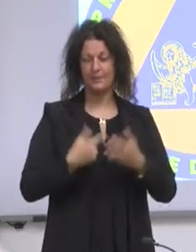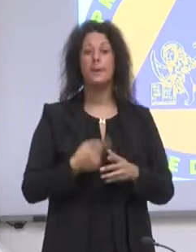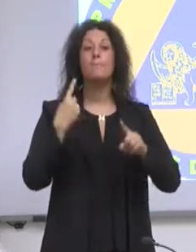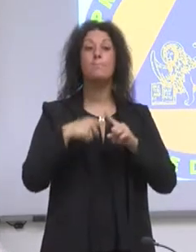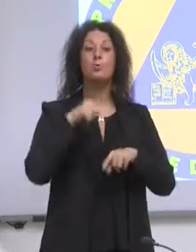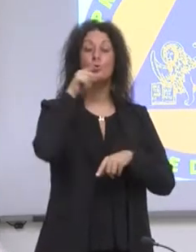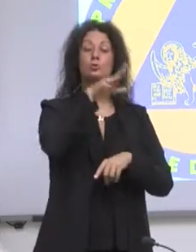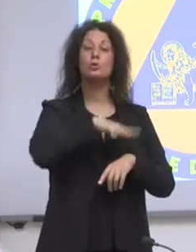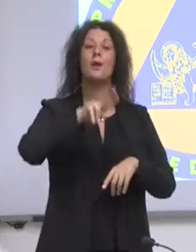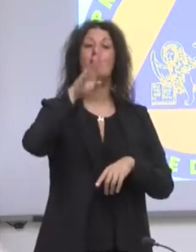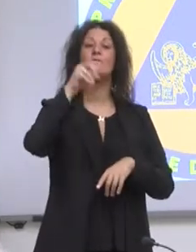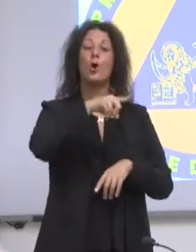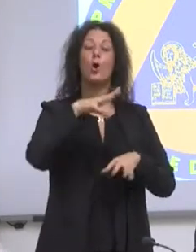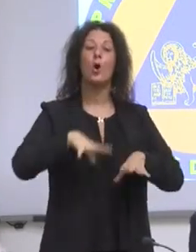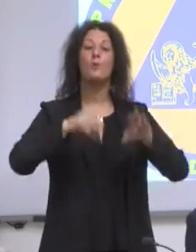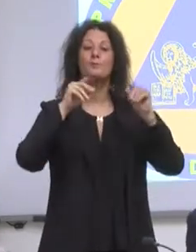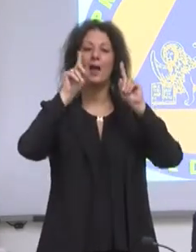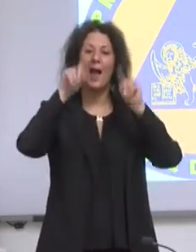dei disegni che partirà da Vaux.